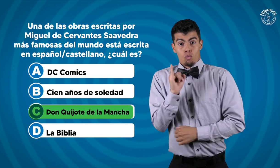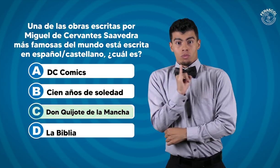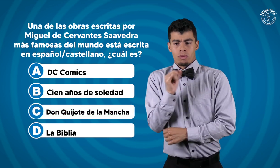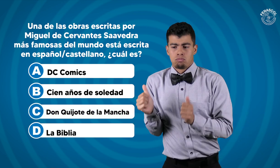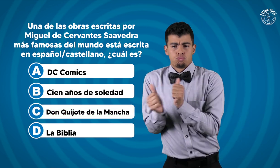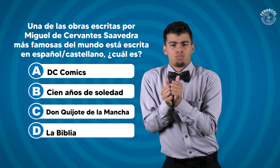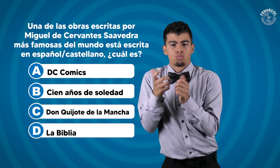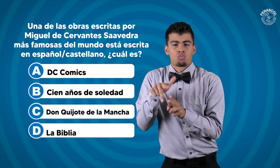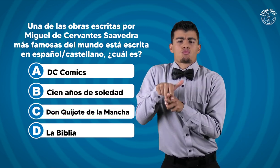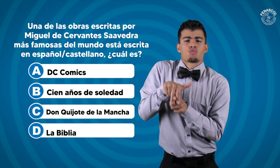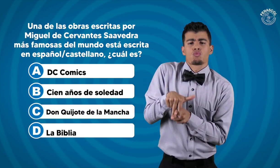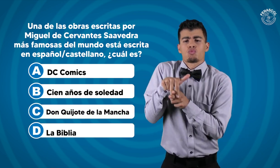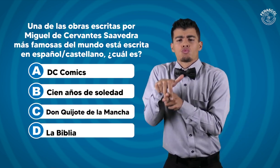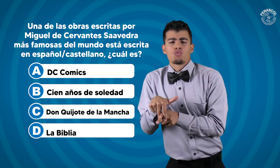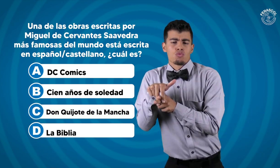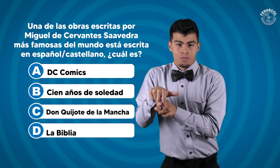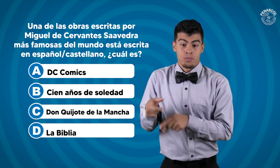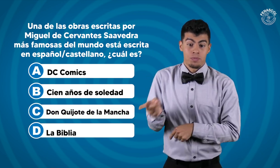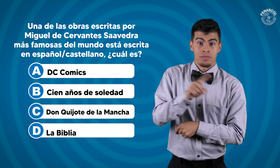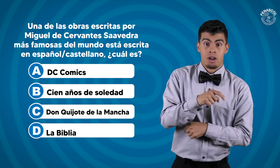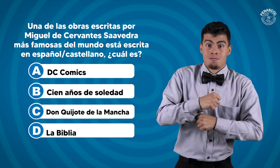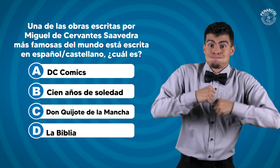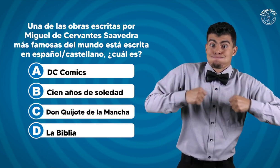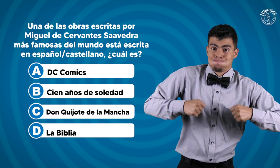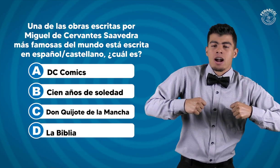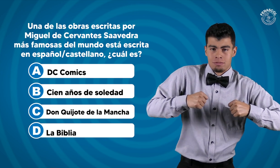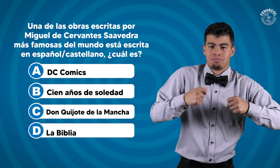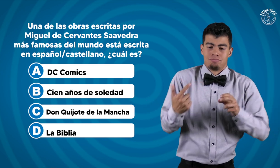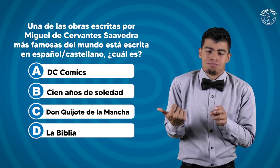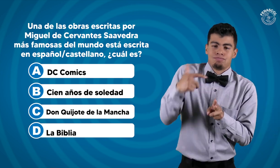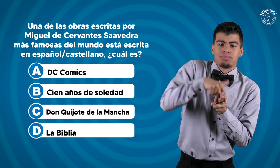Habla de la hombre que va en su caballo y de su compañero que va en un burro.